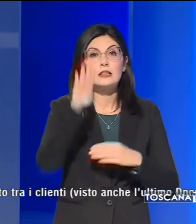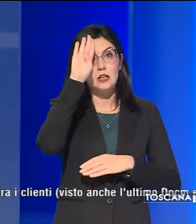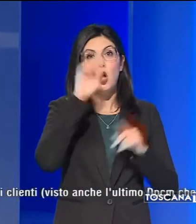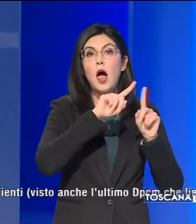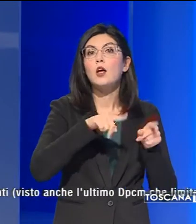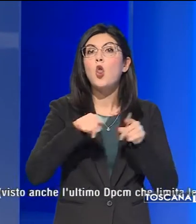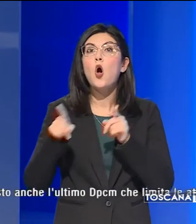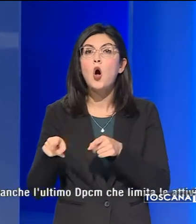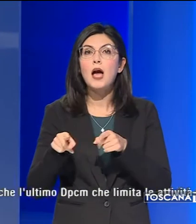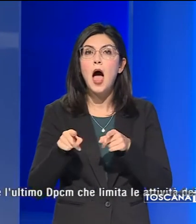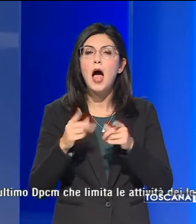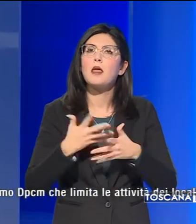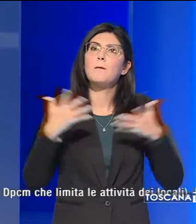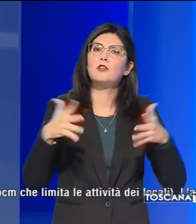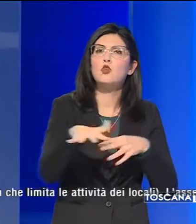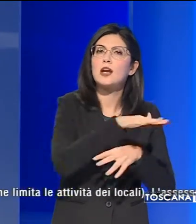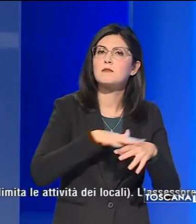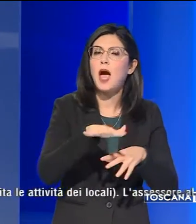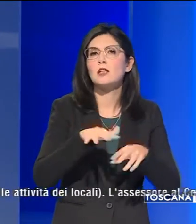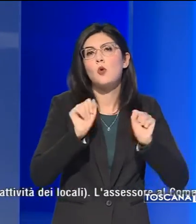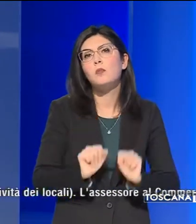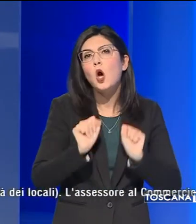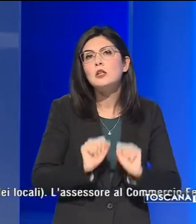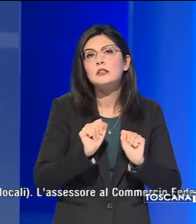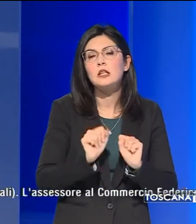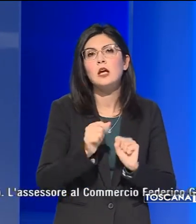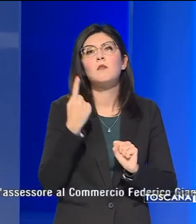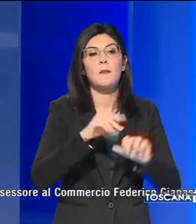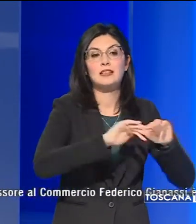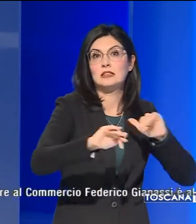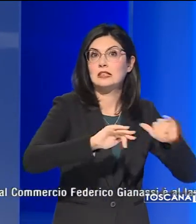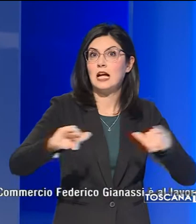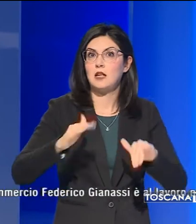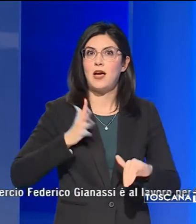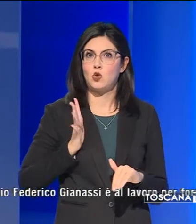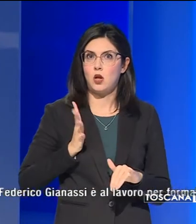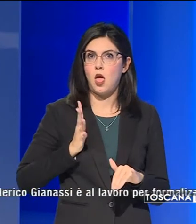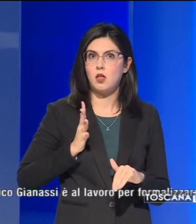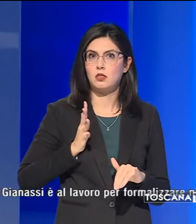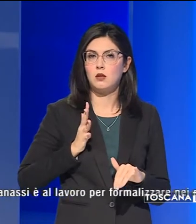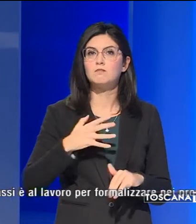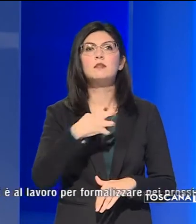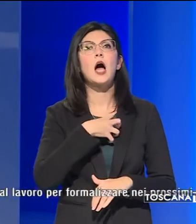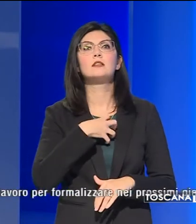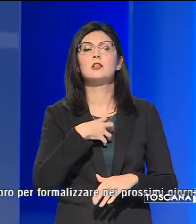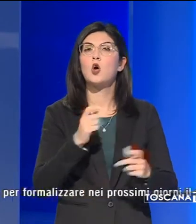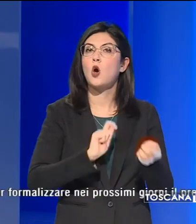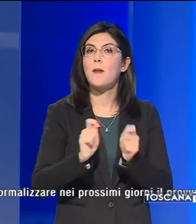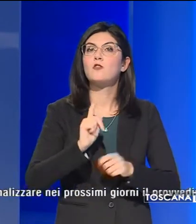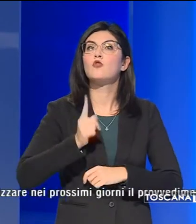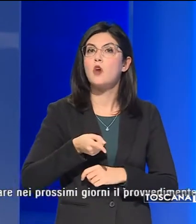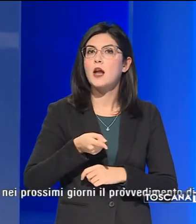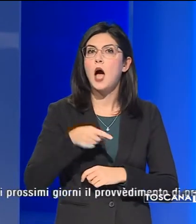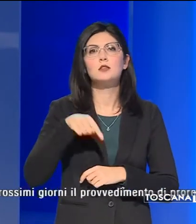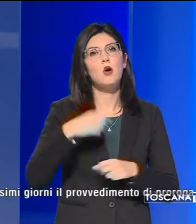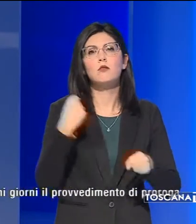locali maggiore spazio possibile da utilizzare per garantire il distanziamento tra i clienti. L'assessore al commercio Gianassi è